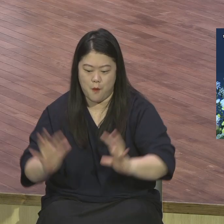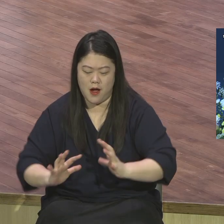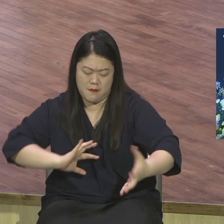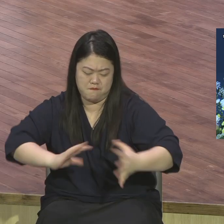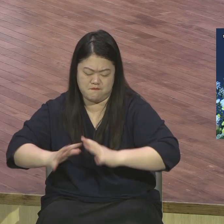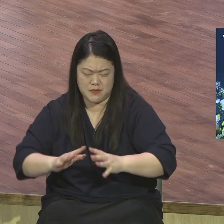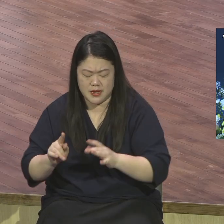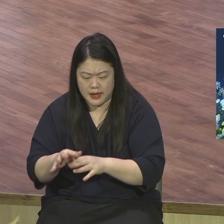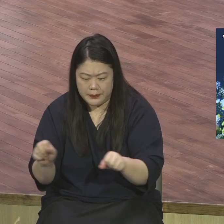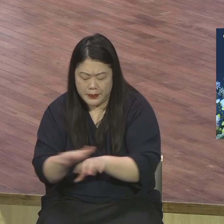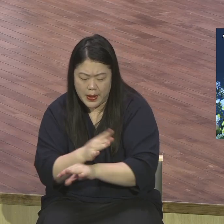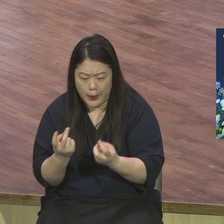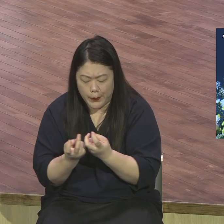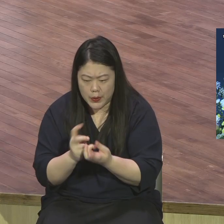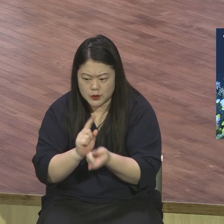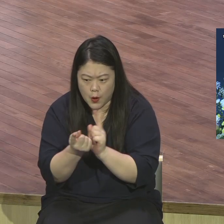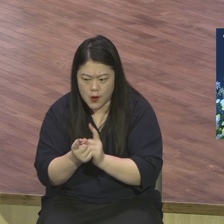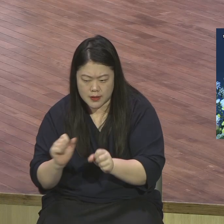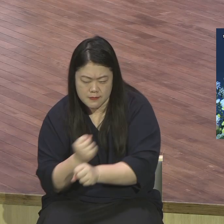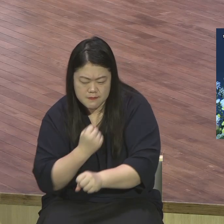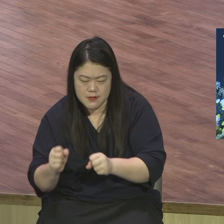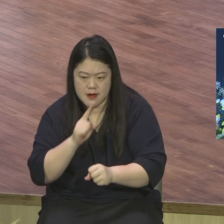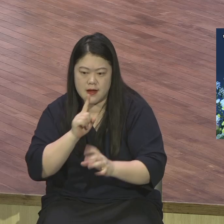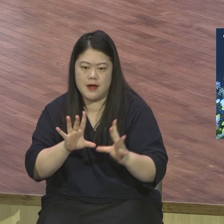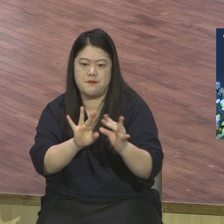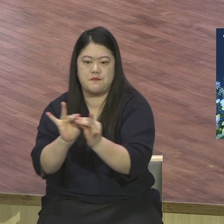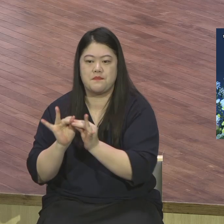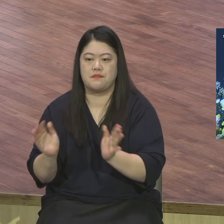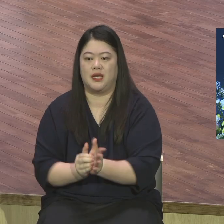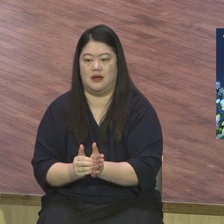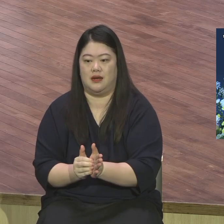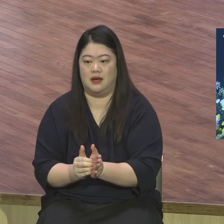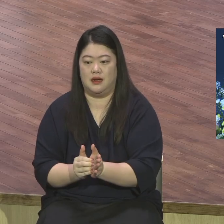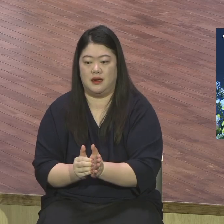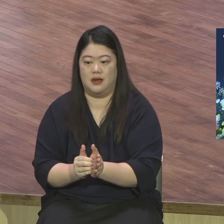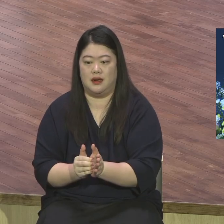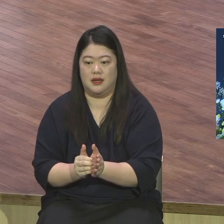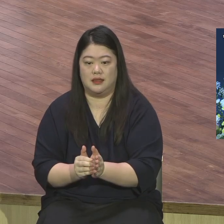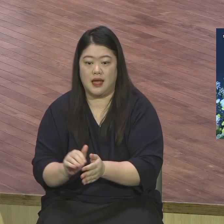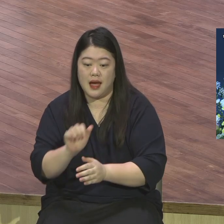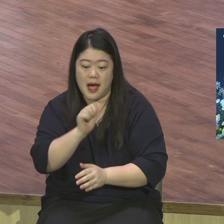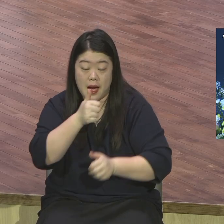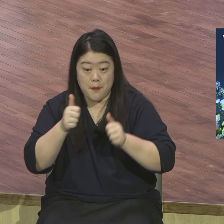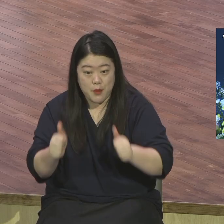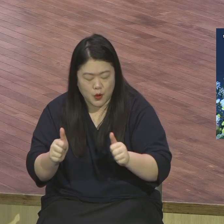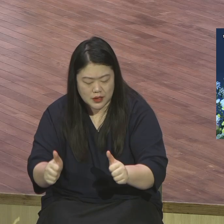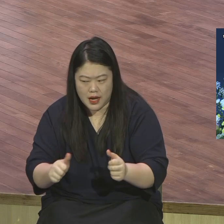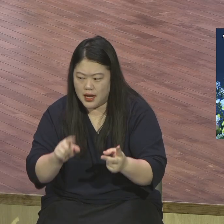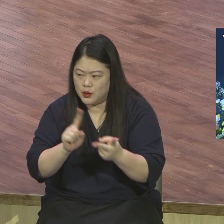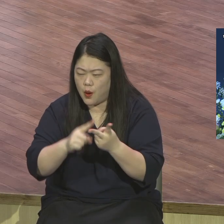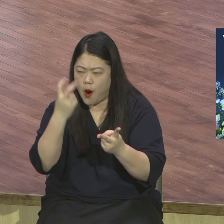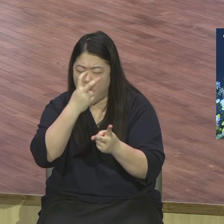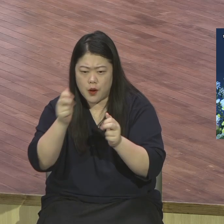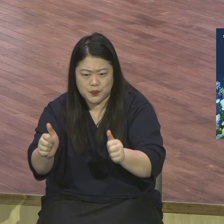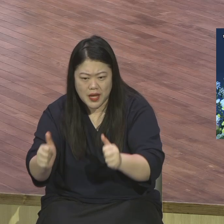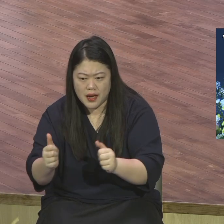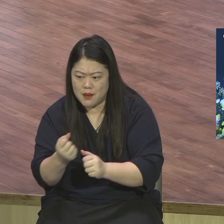엘리트 중의 엘리트요 변호사 중에서도 가장 유명한 그런 변호사였던 것이었습니다. 그런데